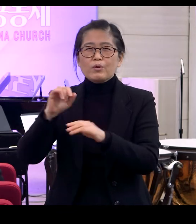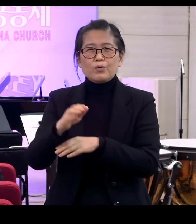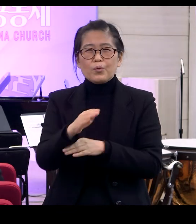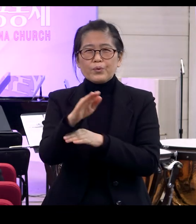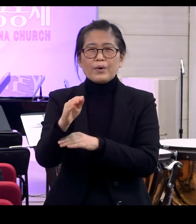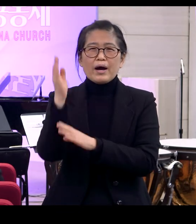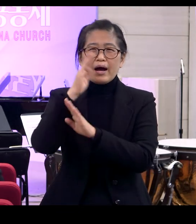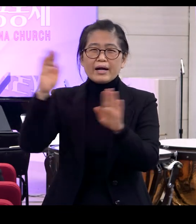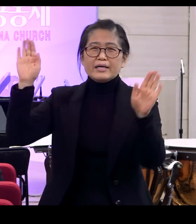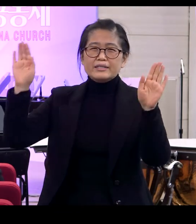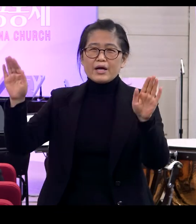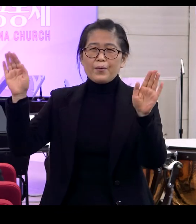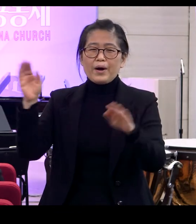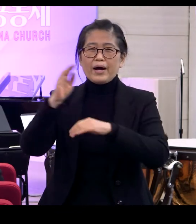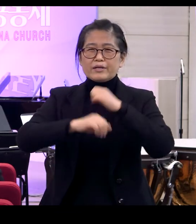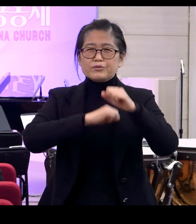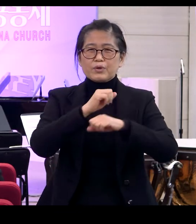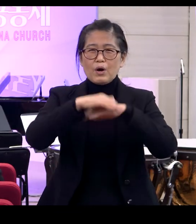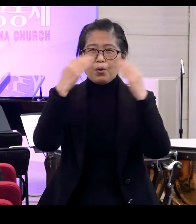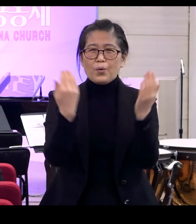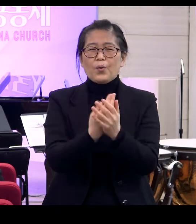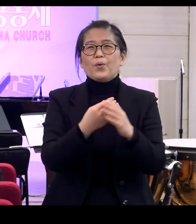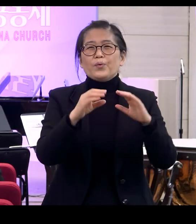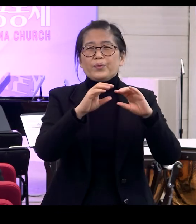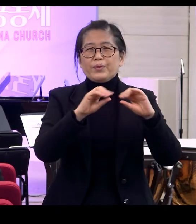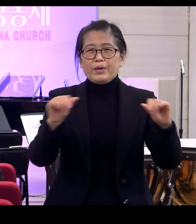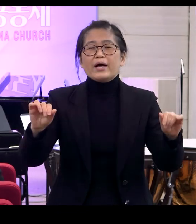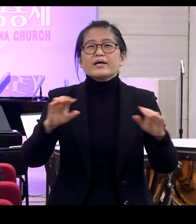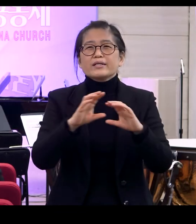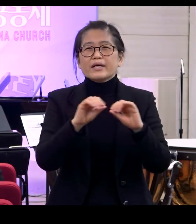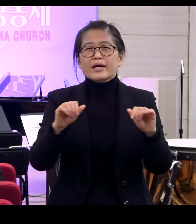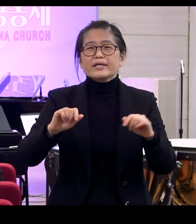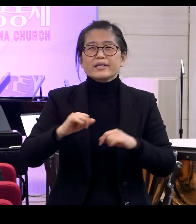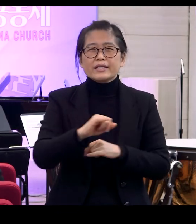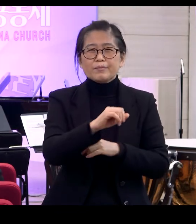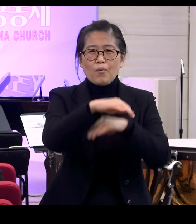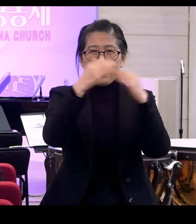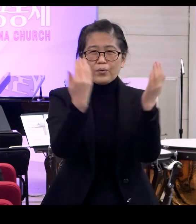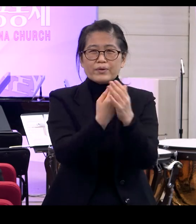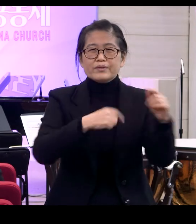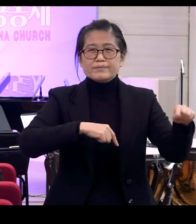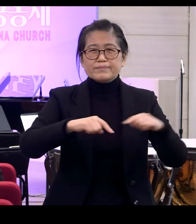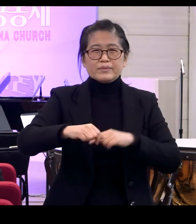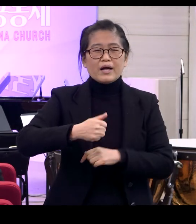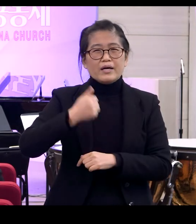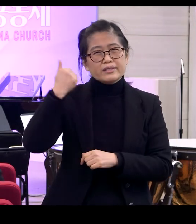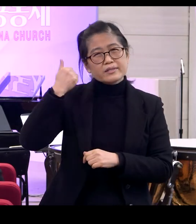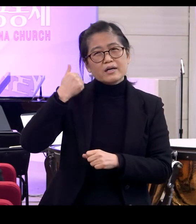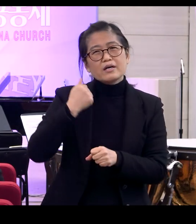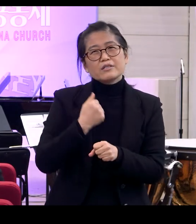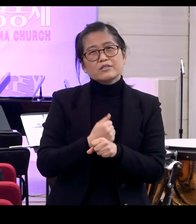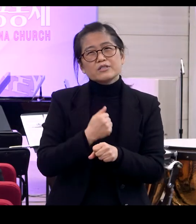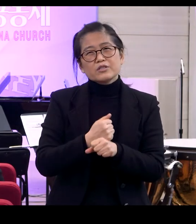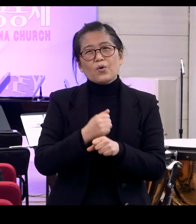물고기와 하늘의 새와 가축과 온 땅과 땅의 기는 모든 것을 다스리게 하자 하시고